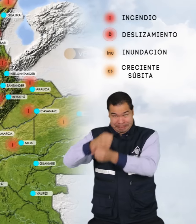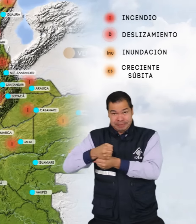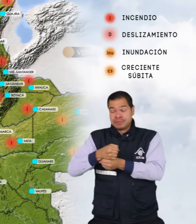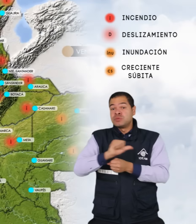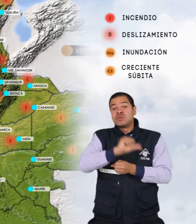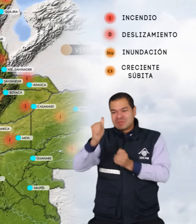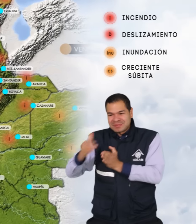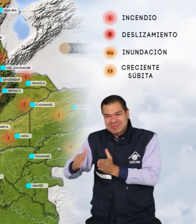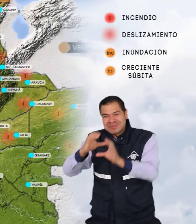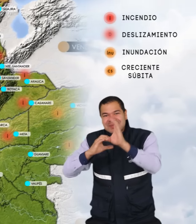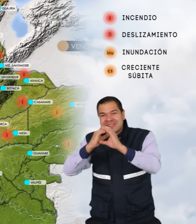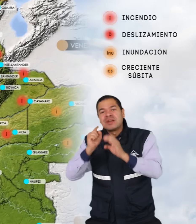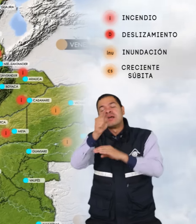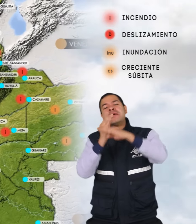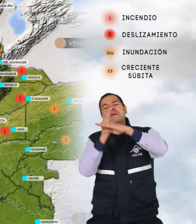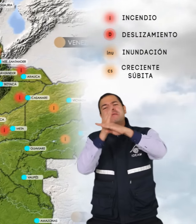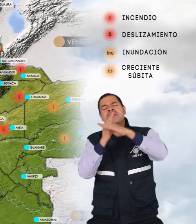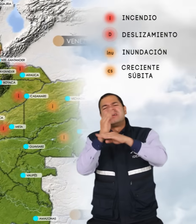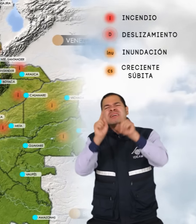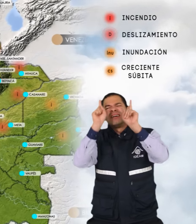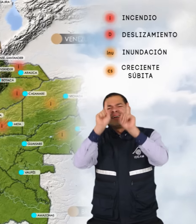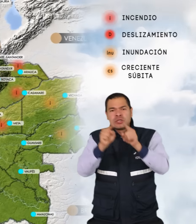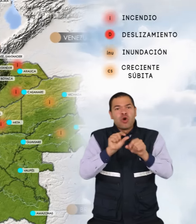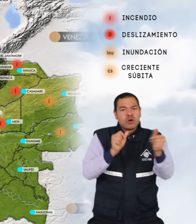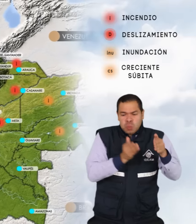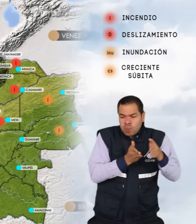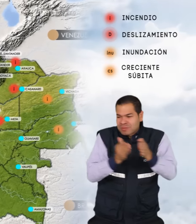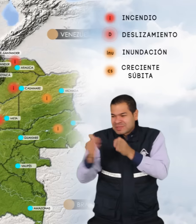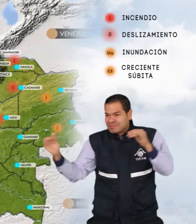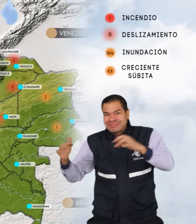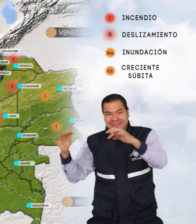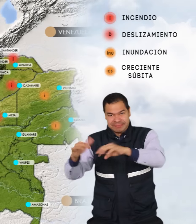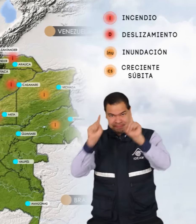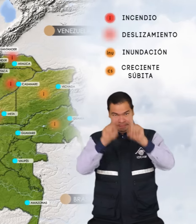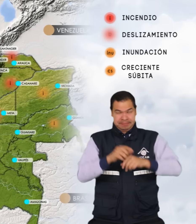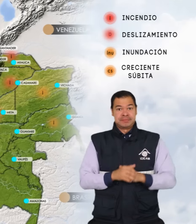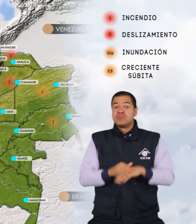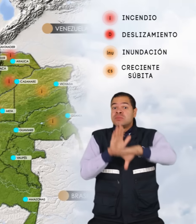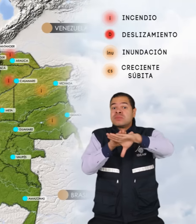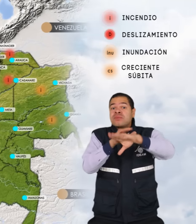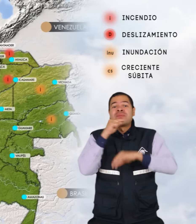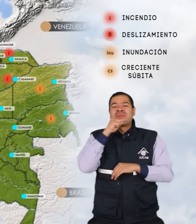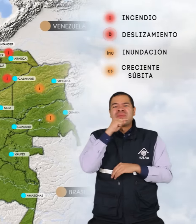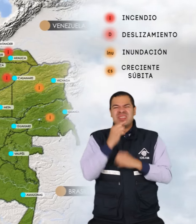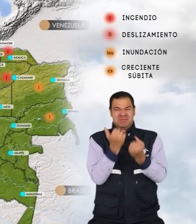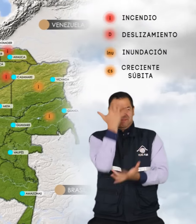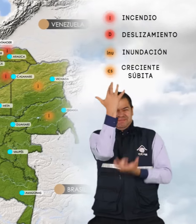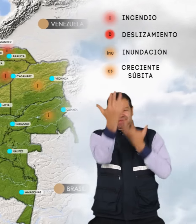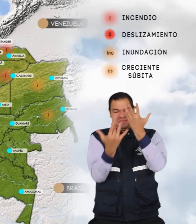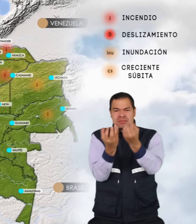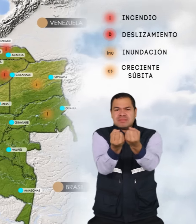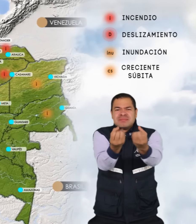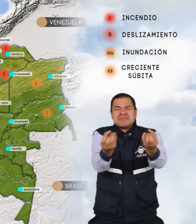en la cuenca media y baja incluidos sus afluentes también en alerta roja por incendios de la cobertura vegetal